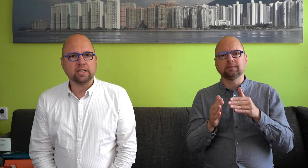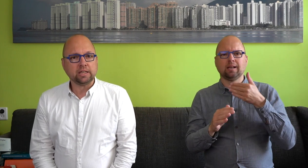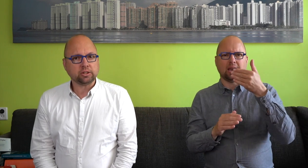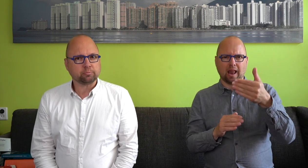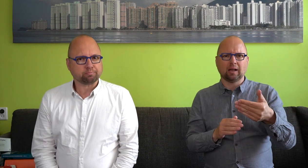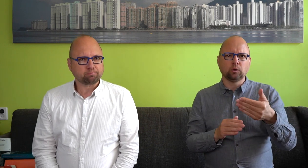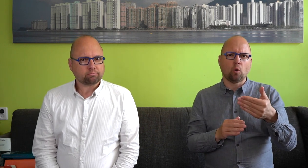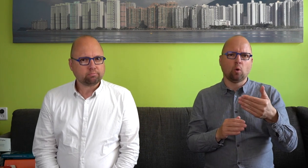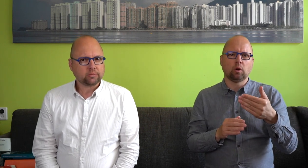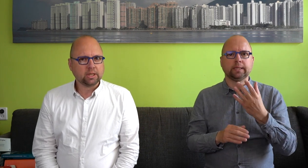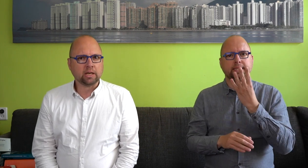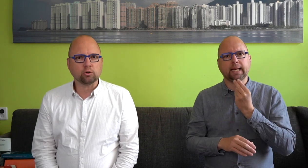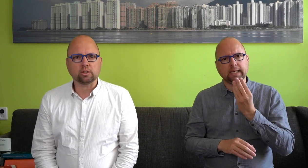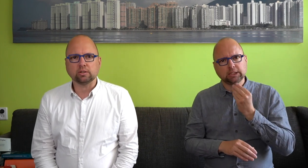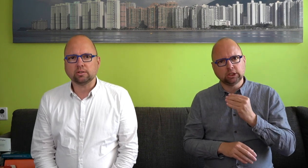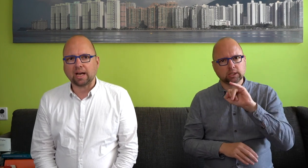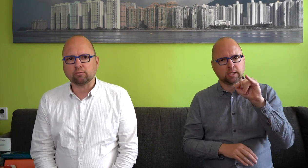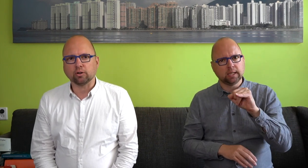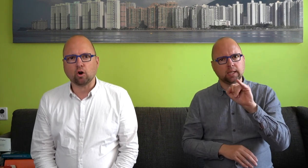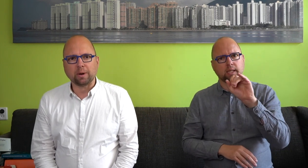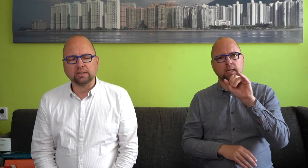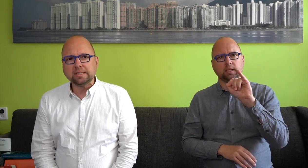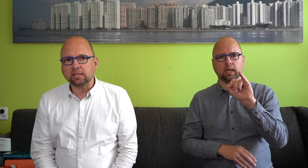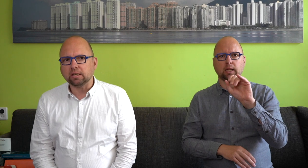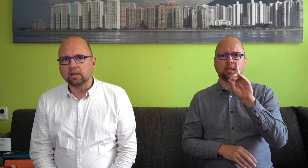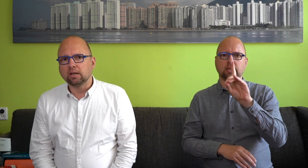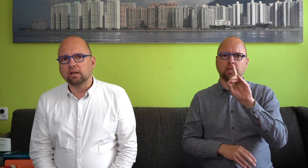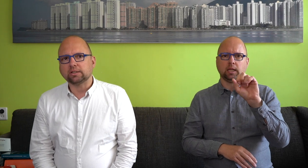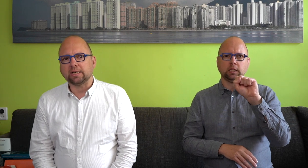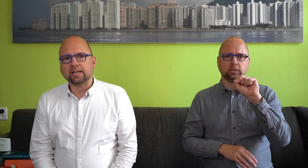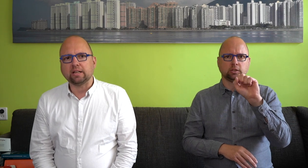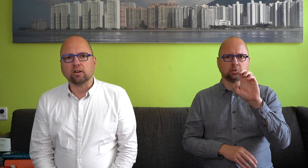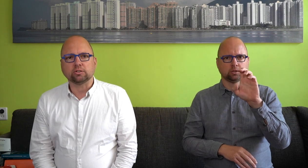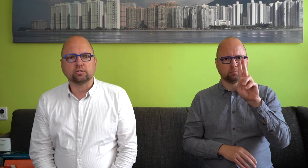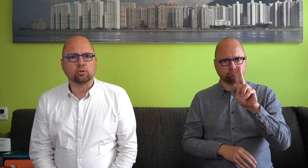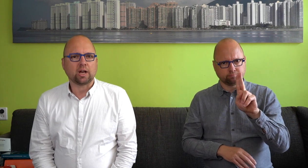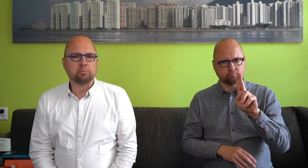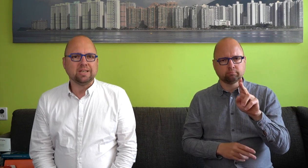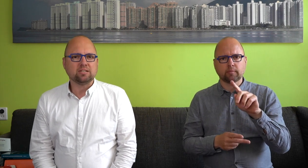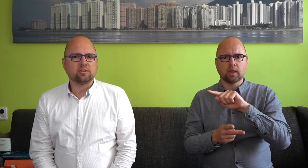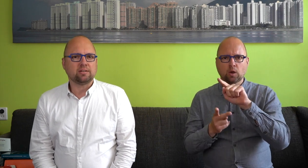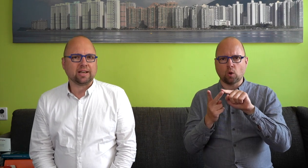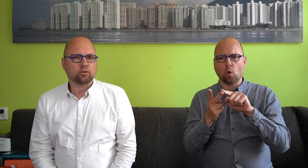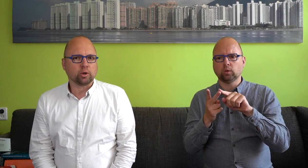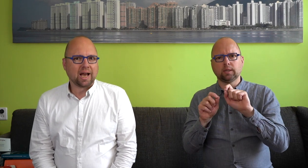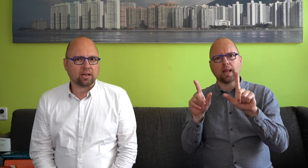Yiddish en ook de talen van de Roma en Sinti zijn erkend als zogenaamde niet-territoriale